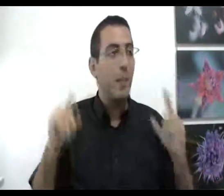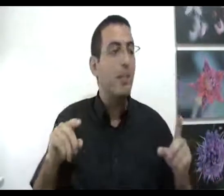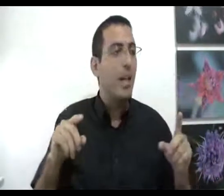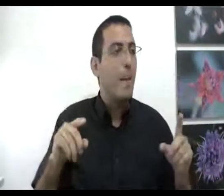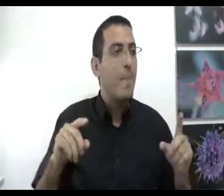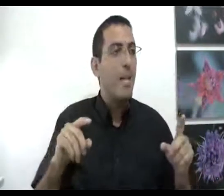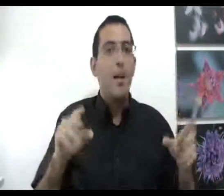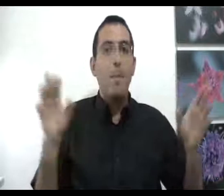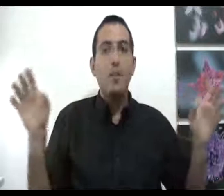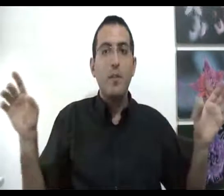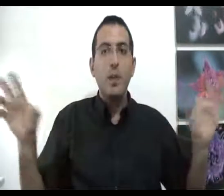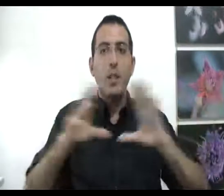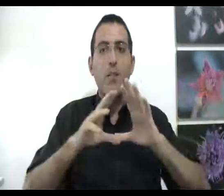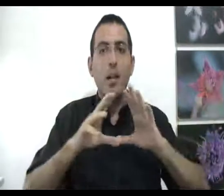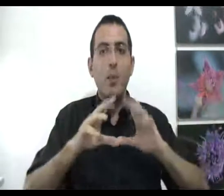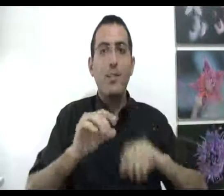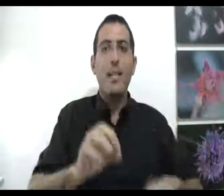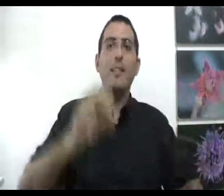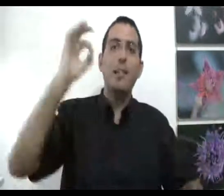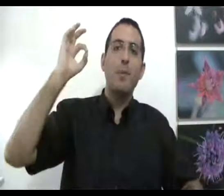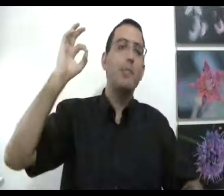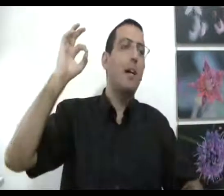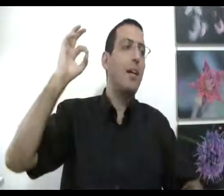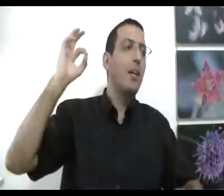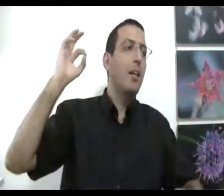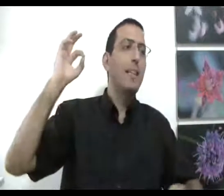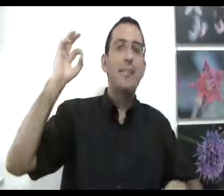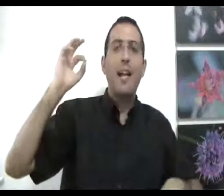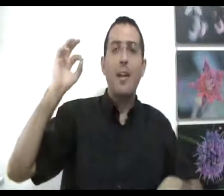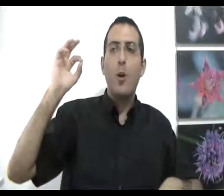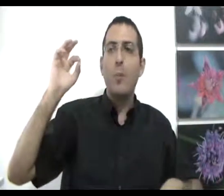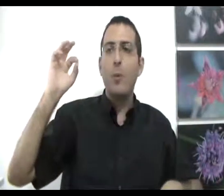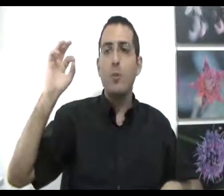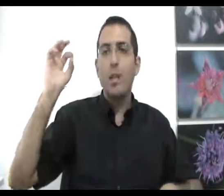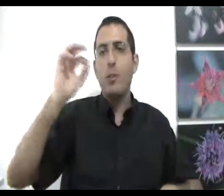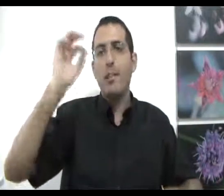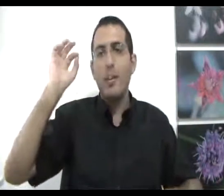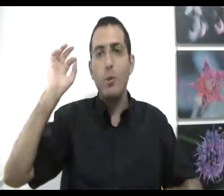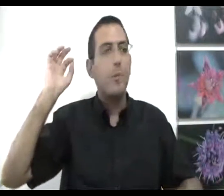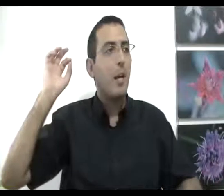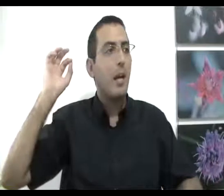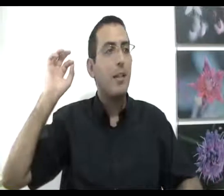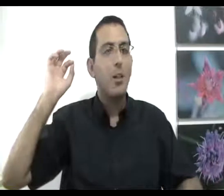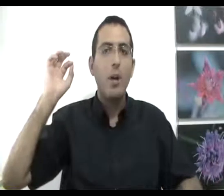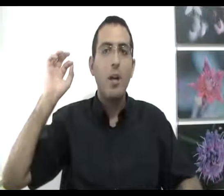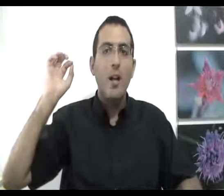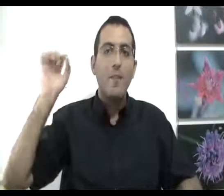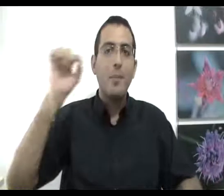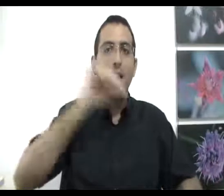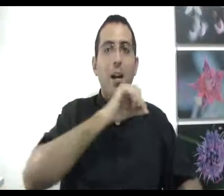אמיתי בסופו של דבר הוא יצליח לצאת מהמשחק להסתכל על הכל מבחוץ ולראות את האחדות שמחברת את הכל, ואז המילה